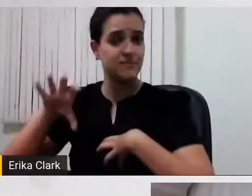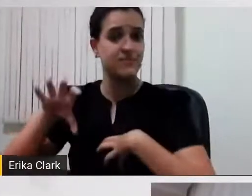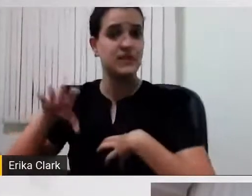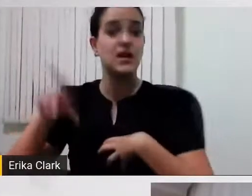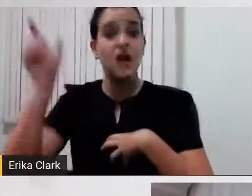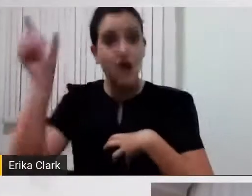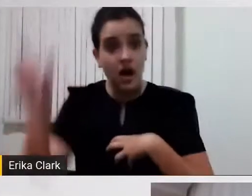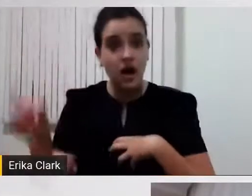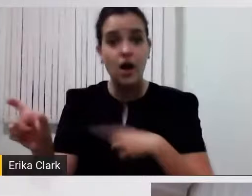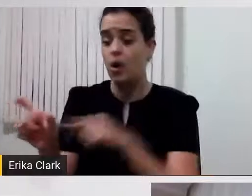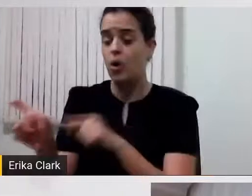ele. Também.